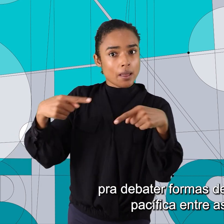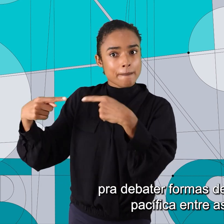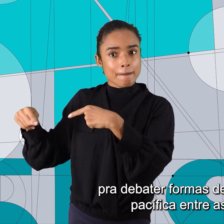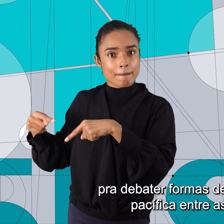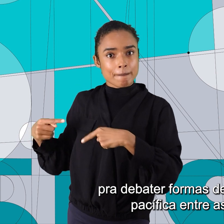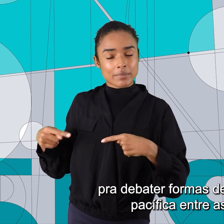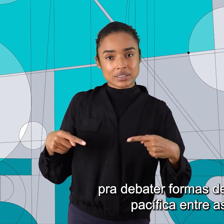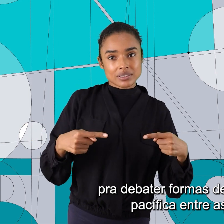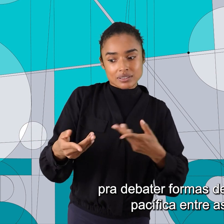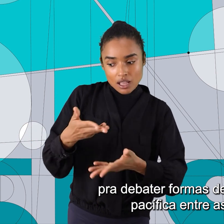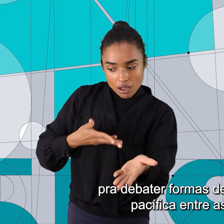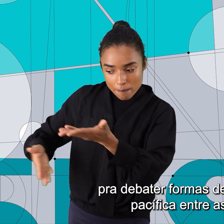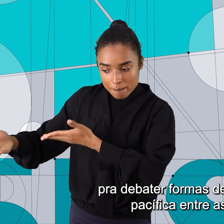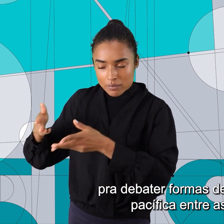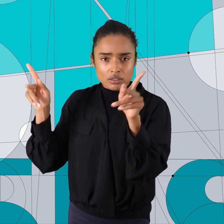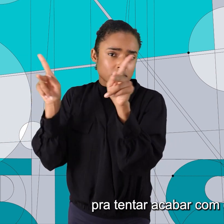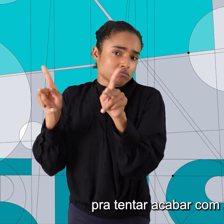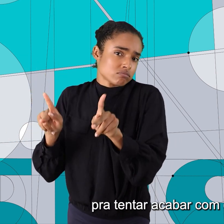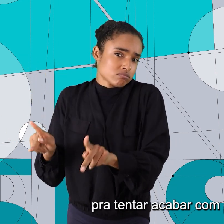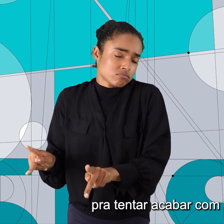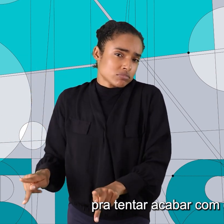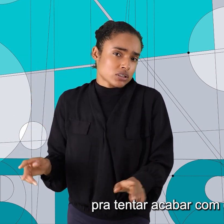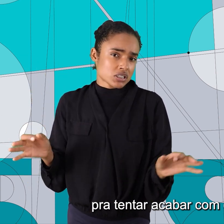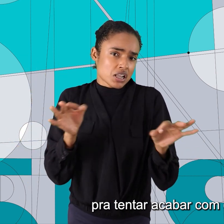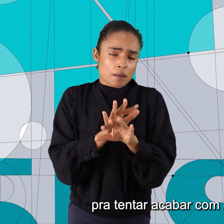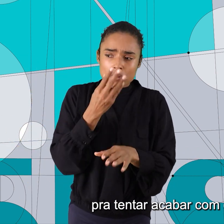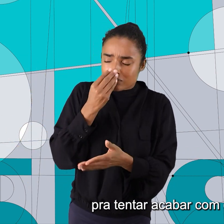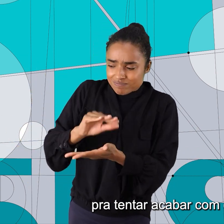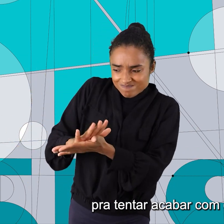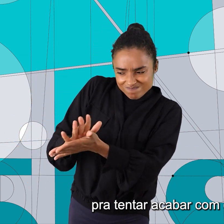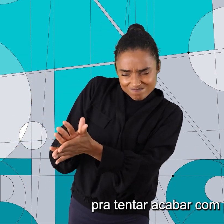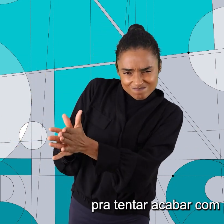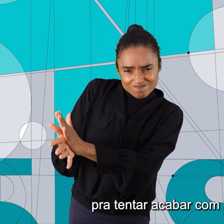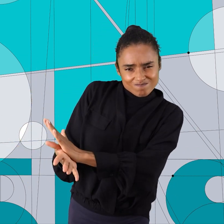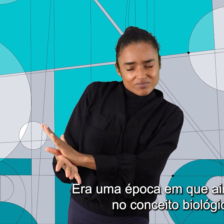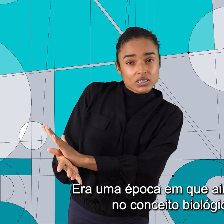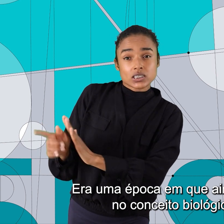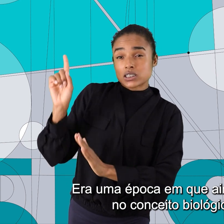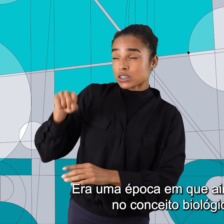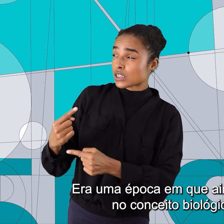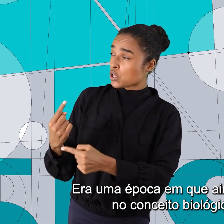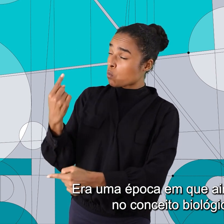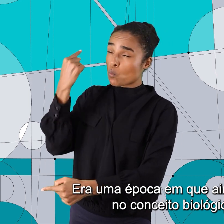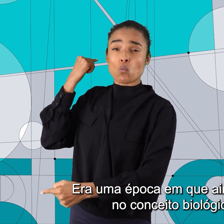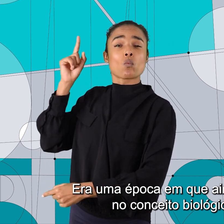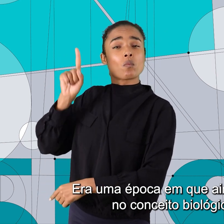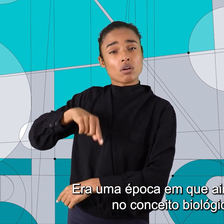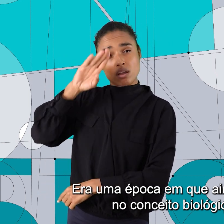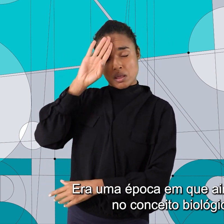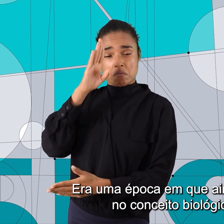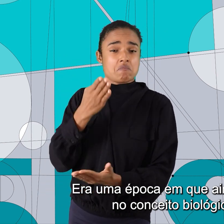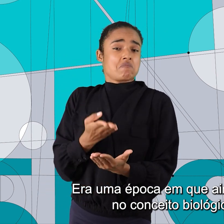pacífica entre as raças pra tentar acabar com o preconceito. Era uma época em que ainda se